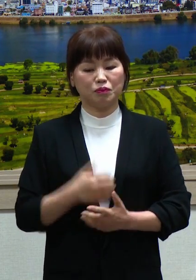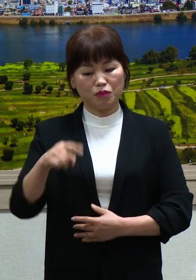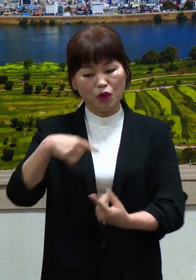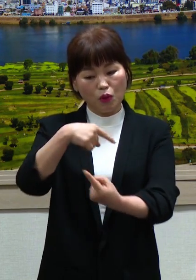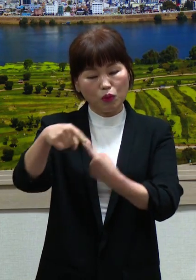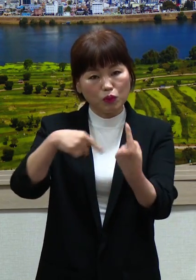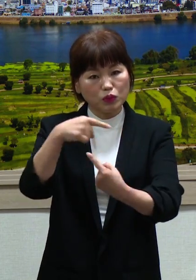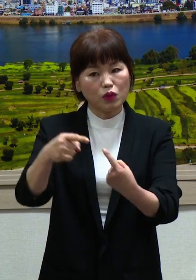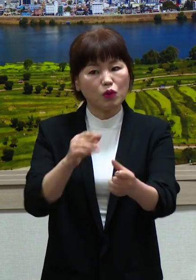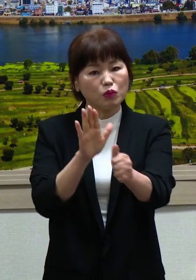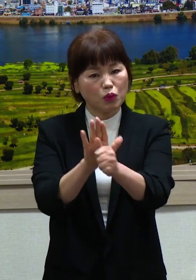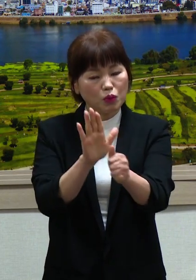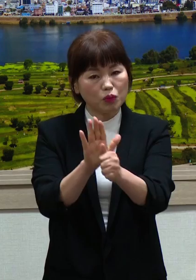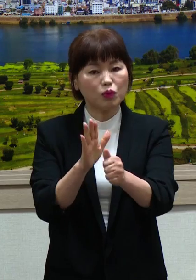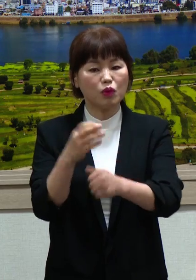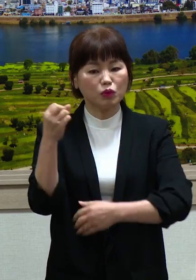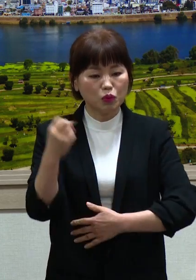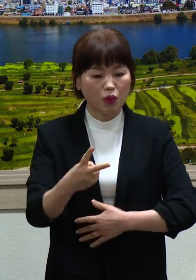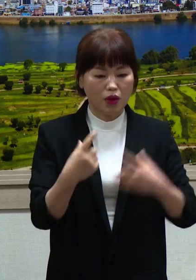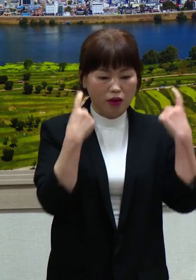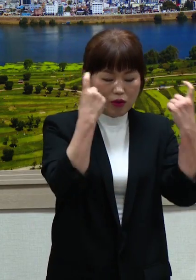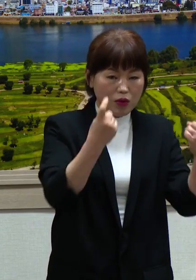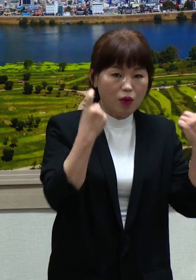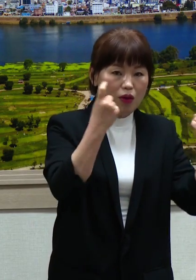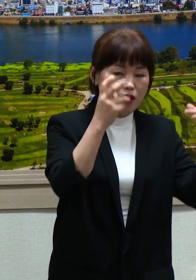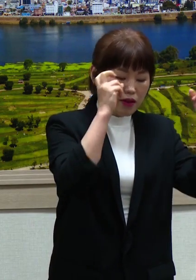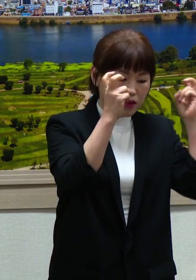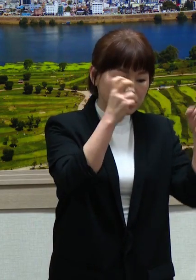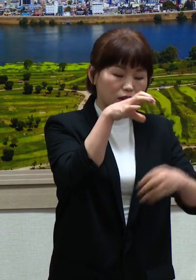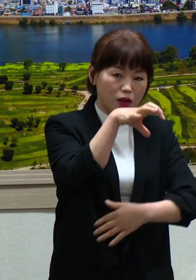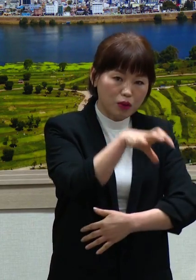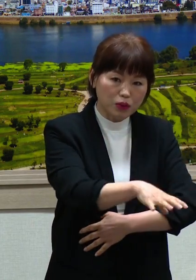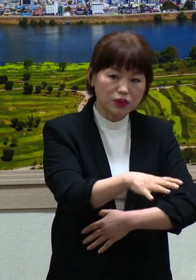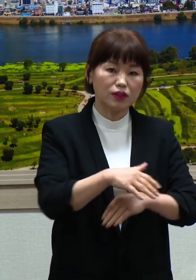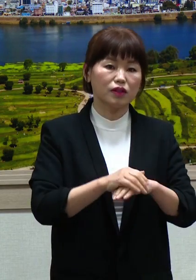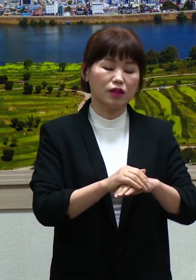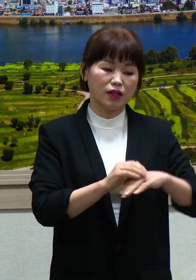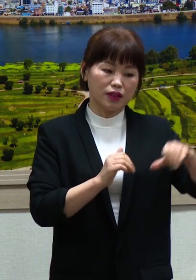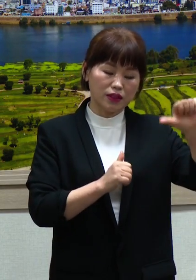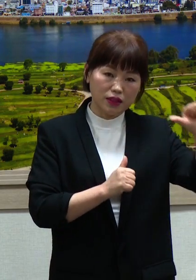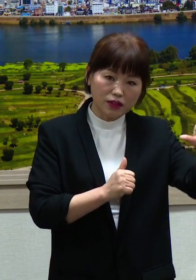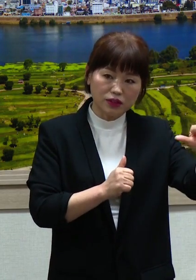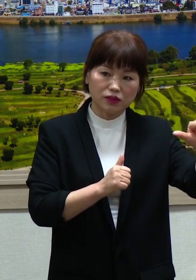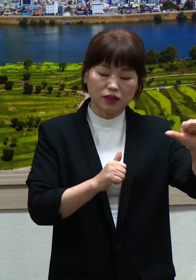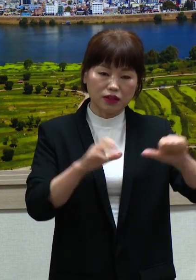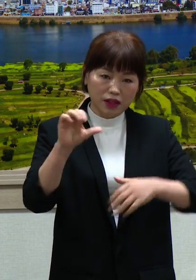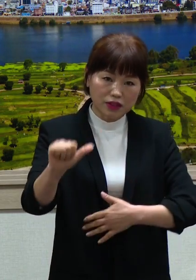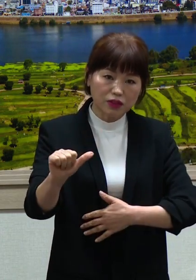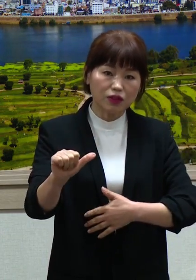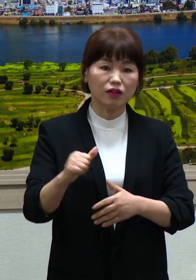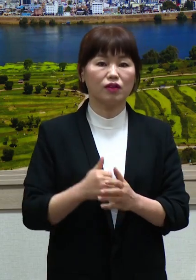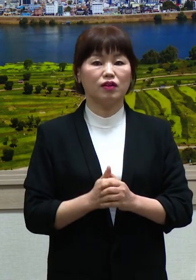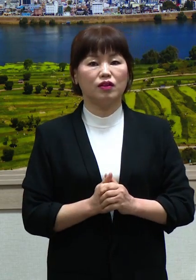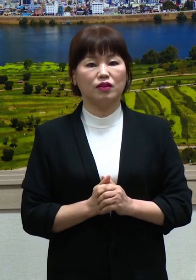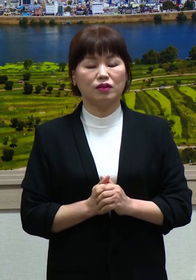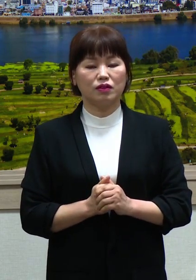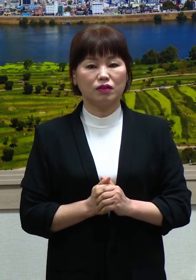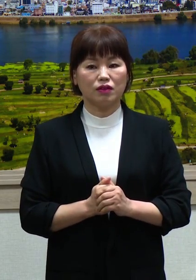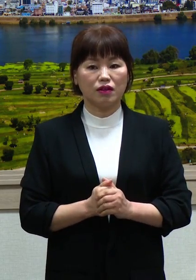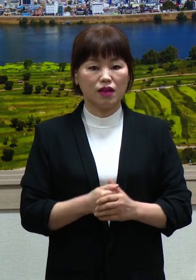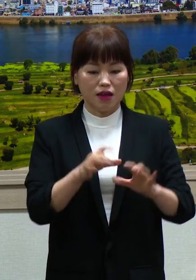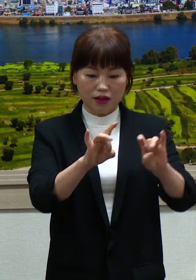대상업체는 여행업 33개소 키즈카페 5개소 등 38개 업체에 각